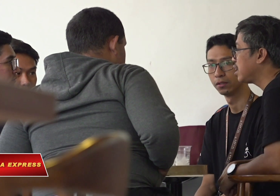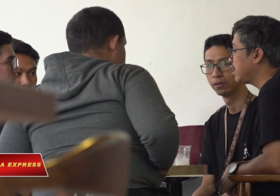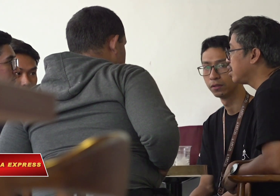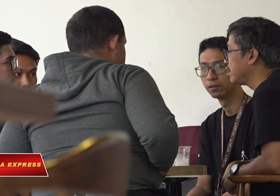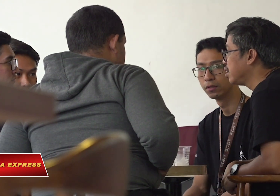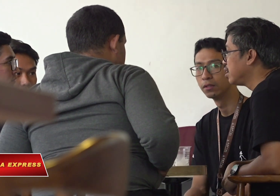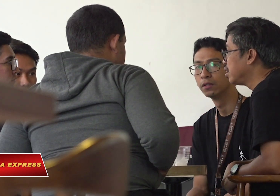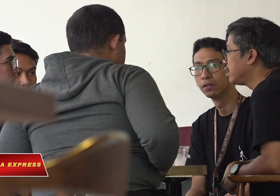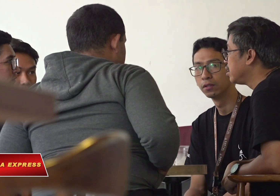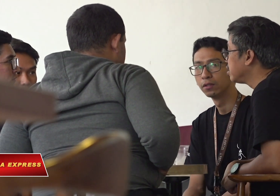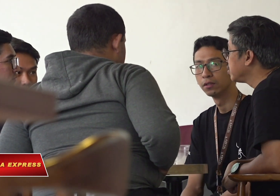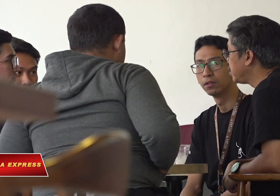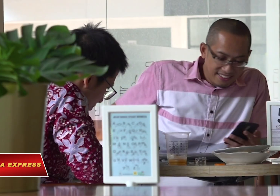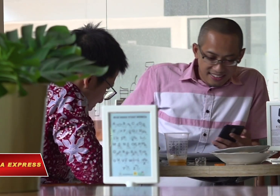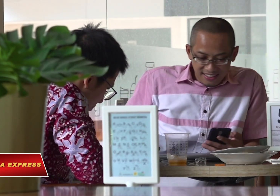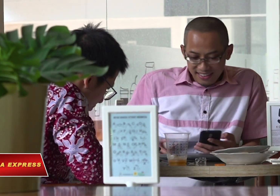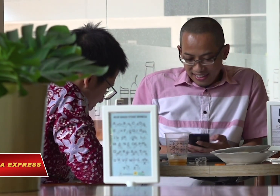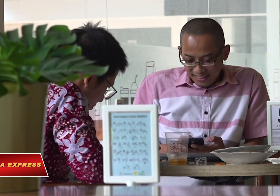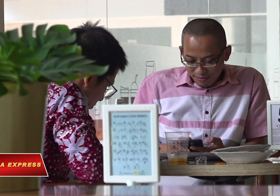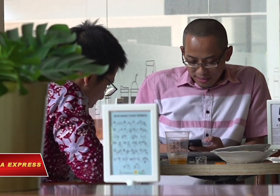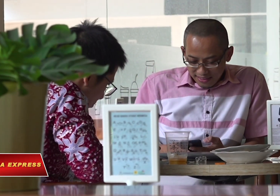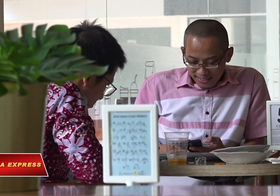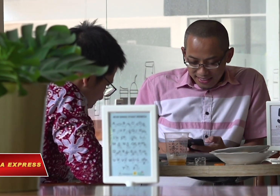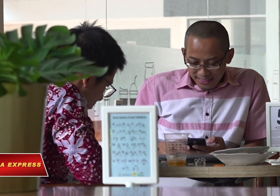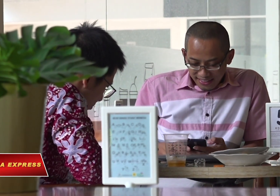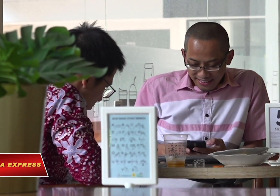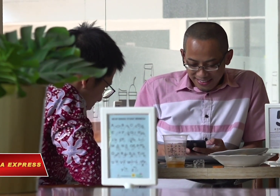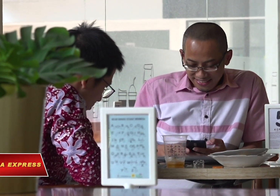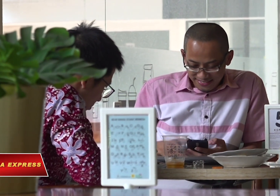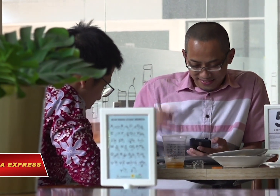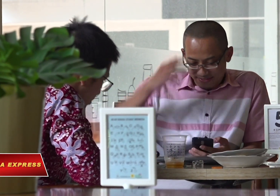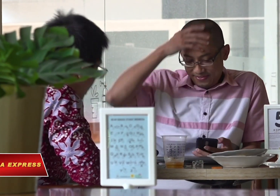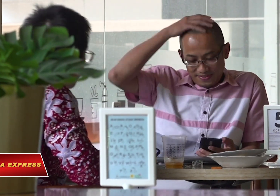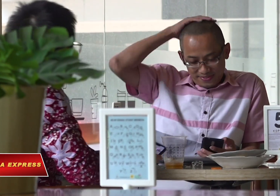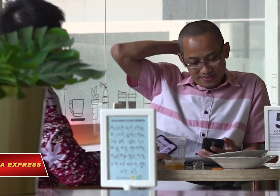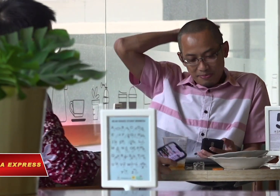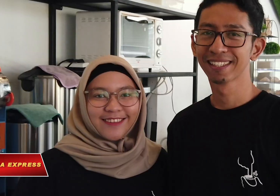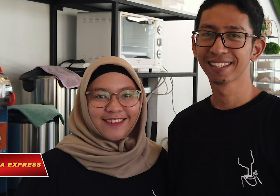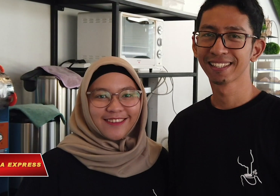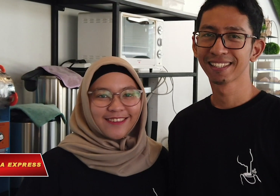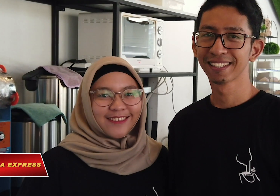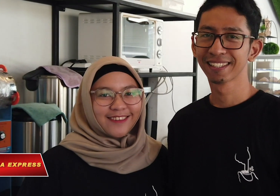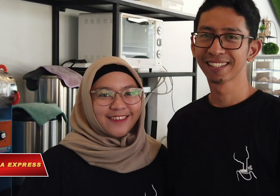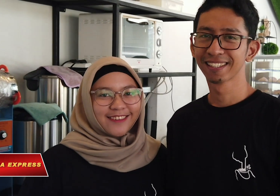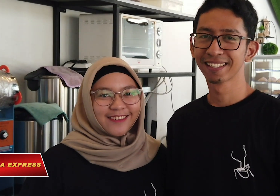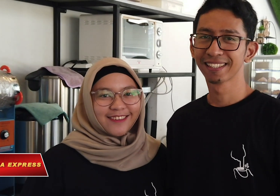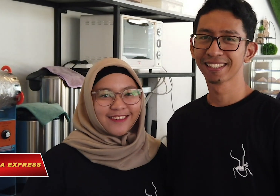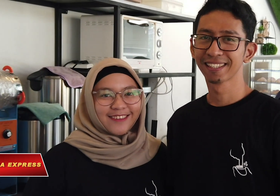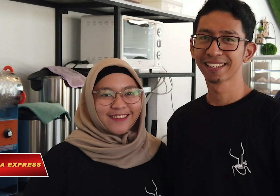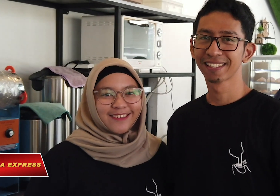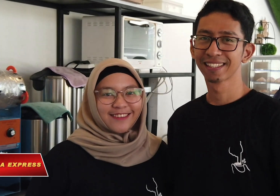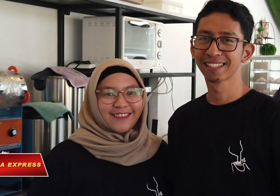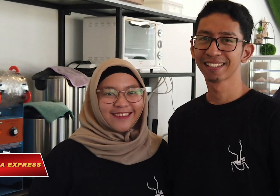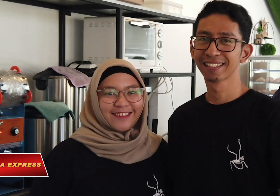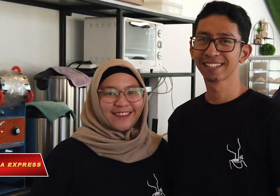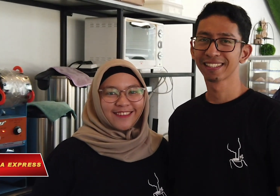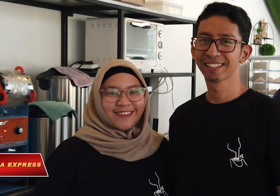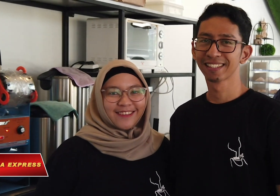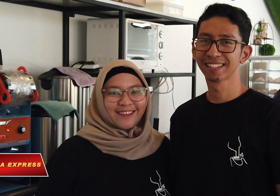Họ quyết định mở một quán cà phê vì văn hóa cà phê phục vụ như một phương tiện để giao tiếp. Đó cũng là một cách để thay đổi cách xã hội Indonesia